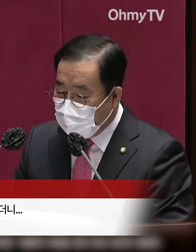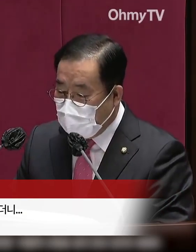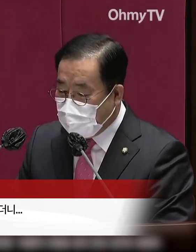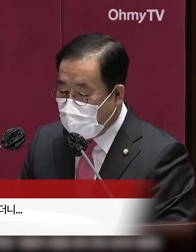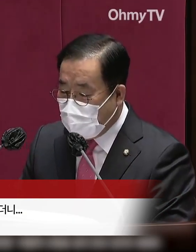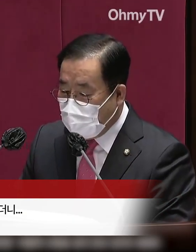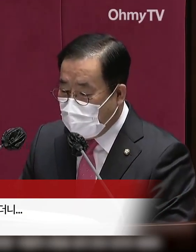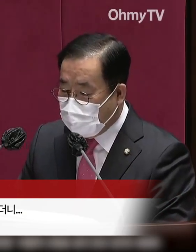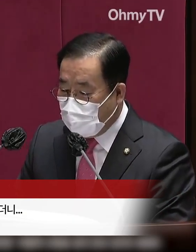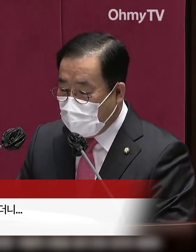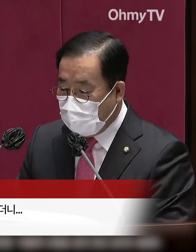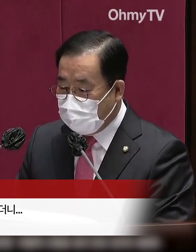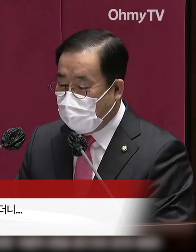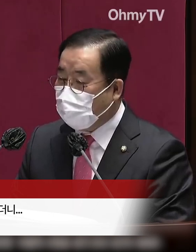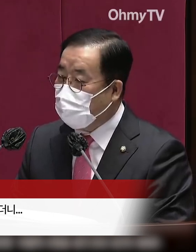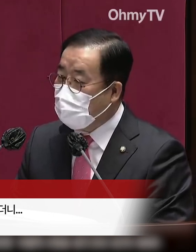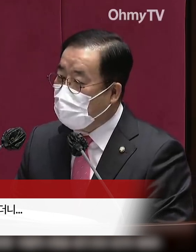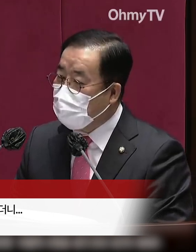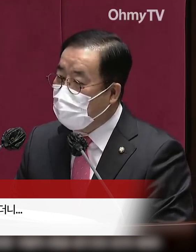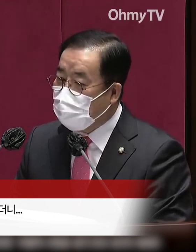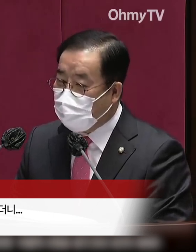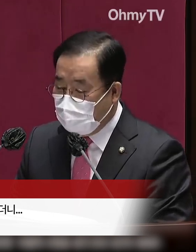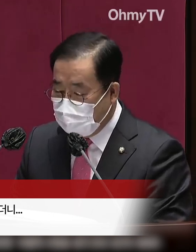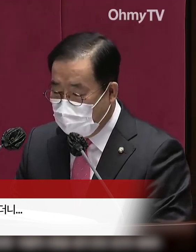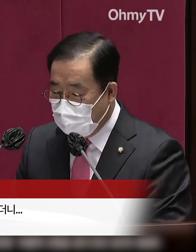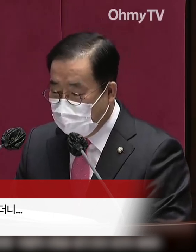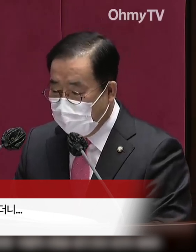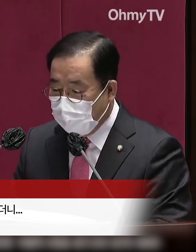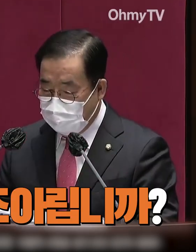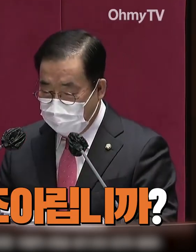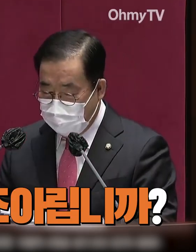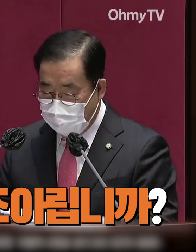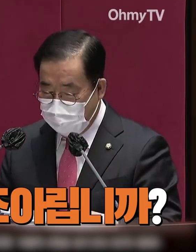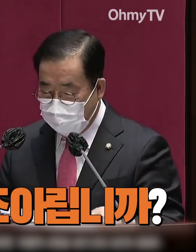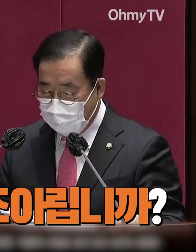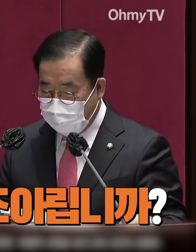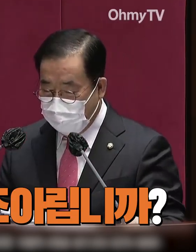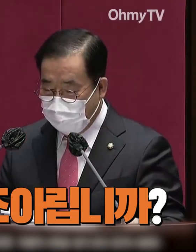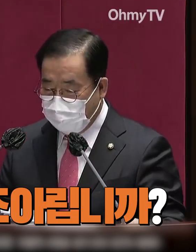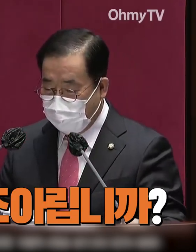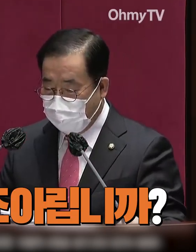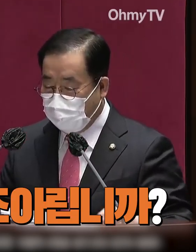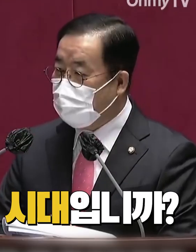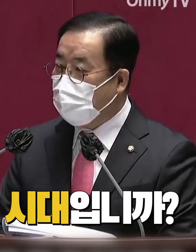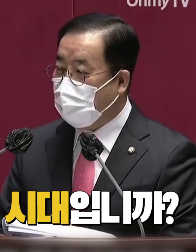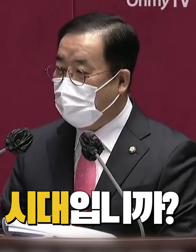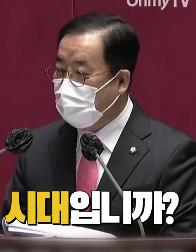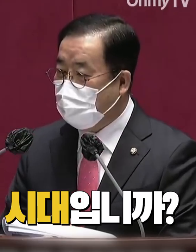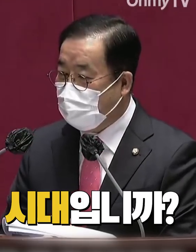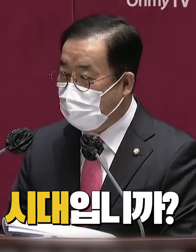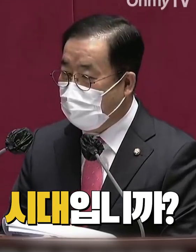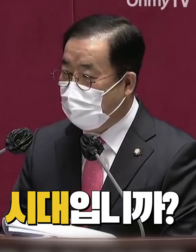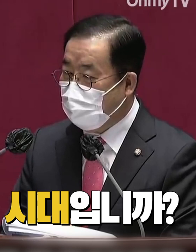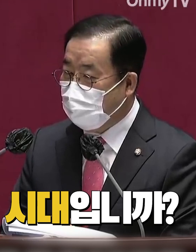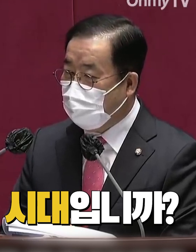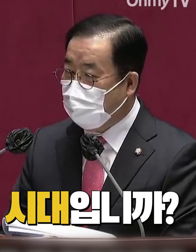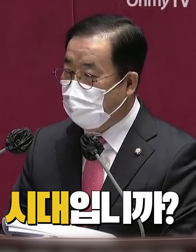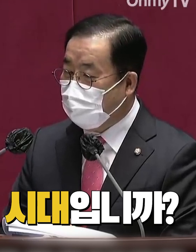국회의장 하다가 총리가 돼서 대통령께 머리를 조아리더니 누가 머리를 조아립니까? 지금이 지금